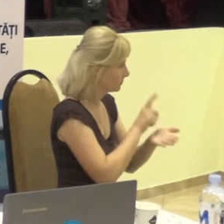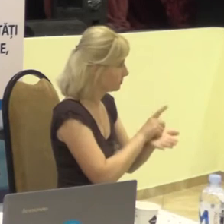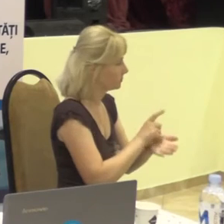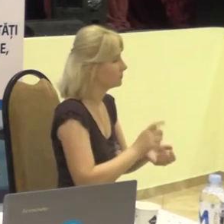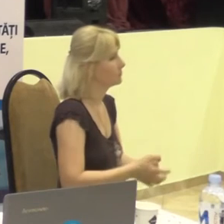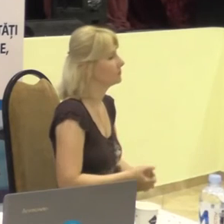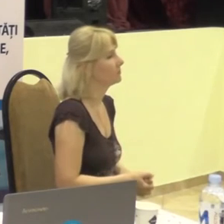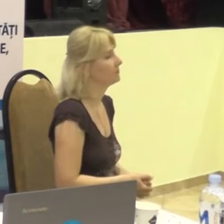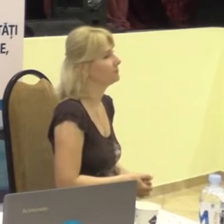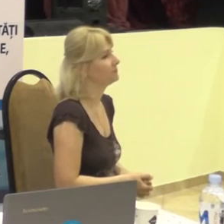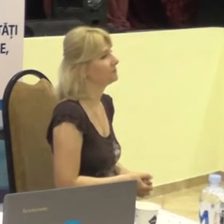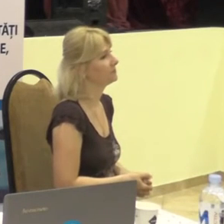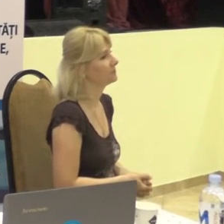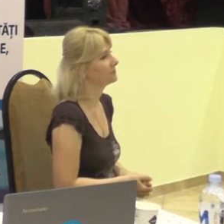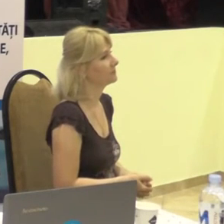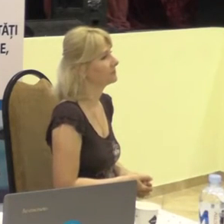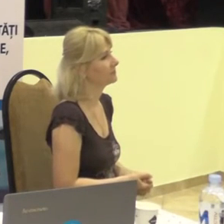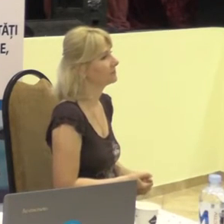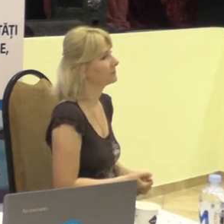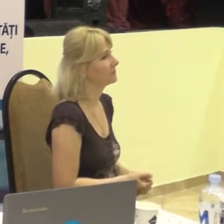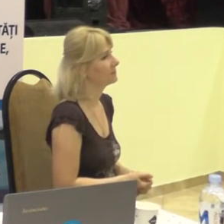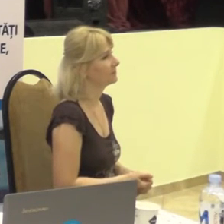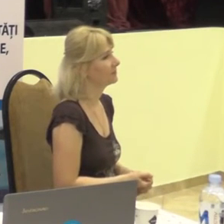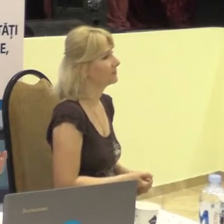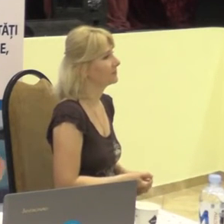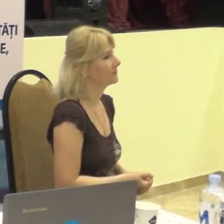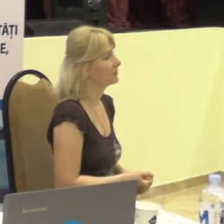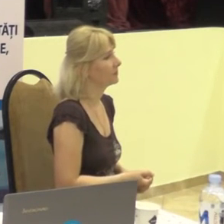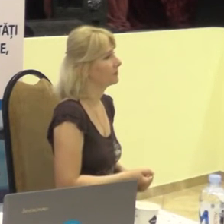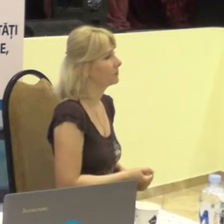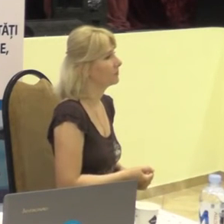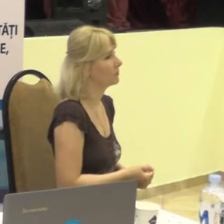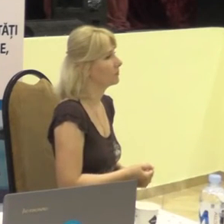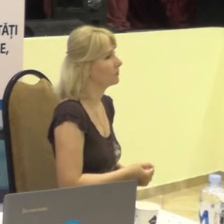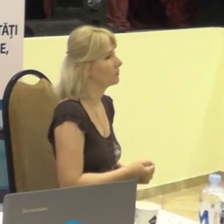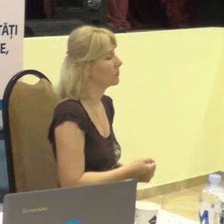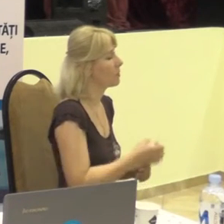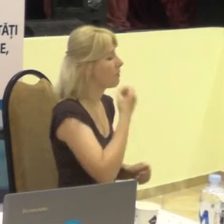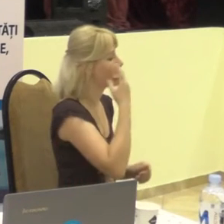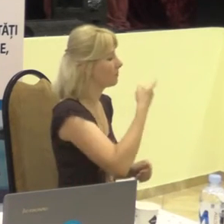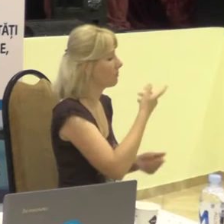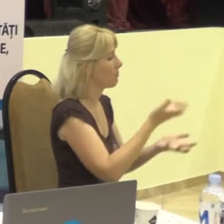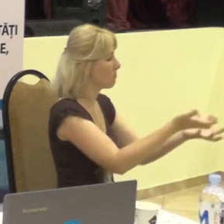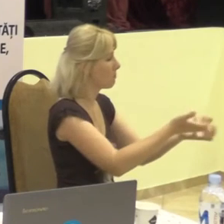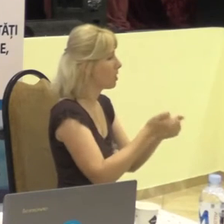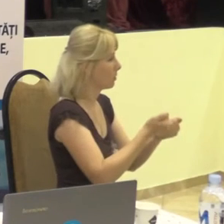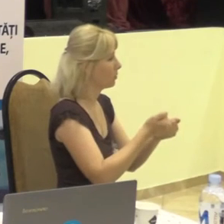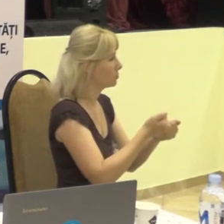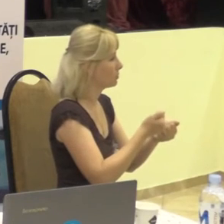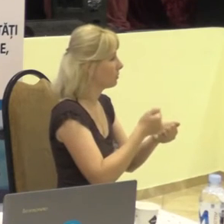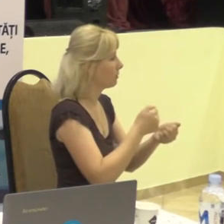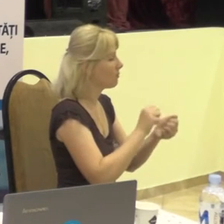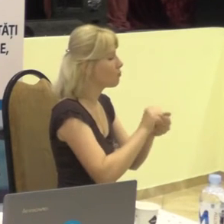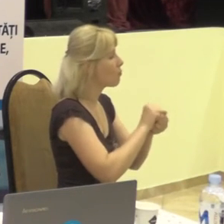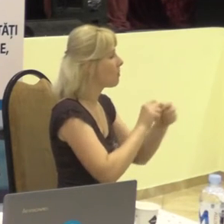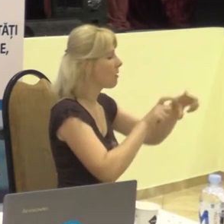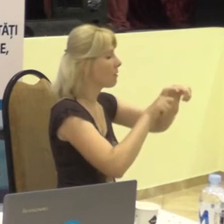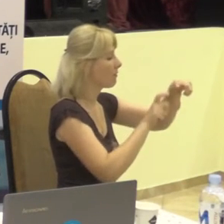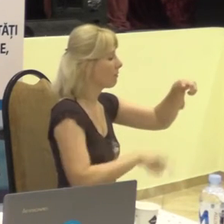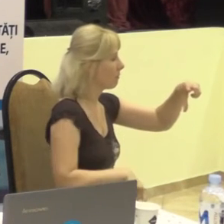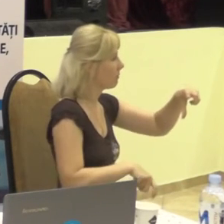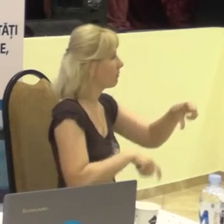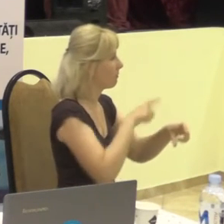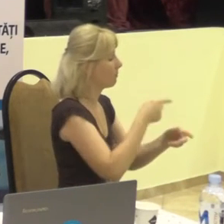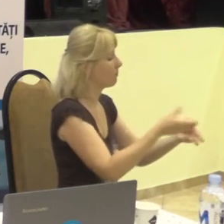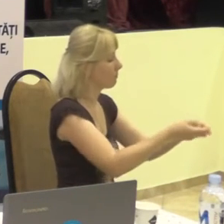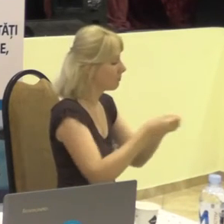primirea buletinului de vot, accesuri la